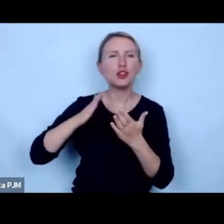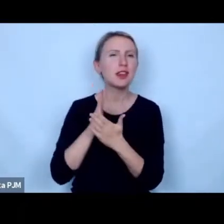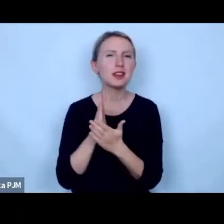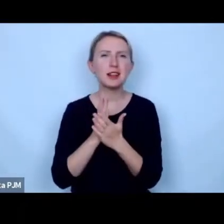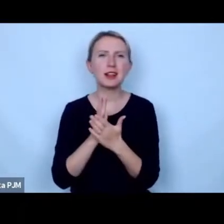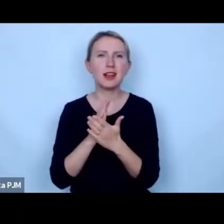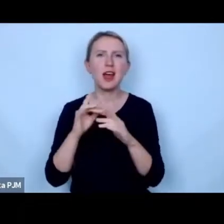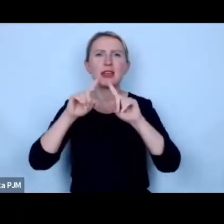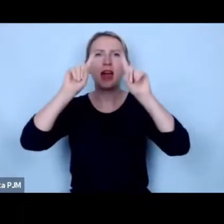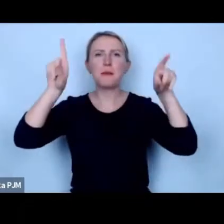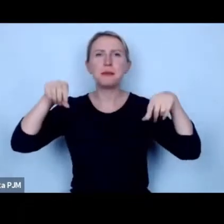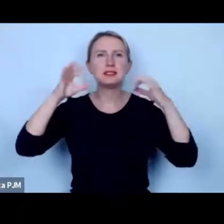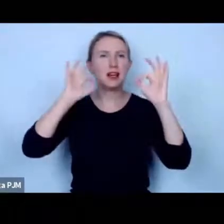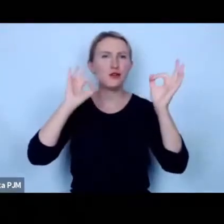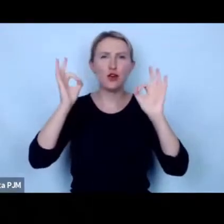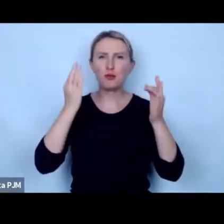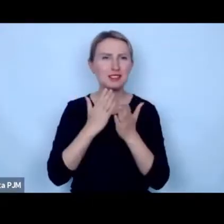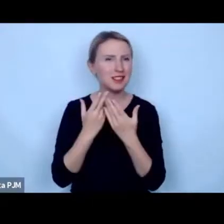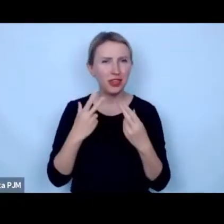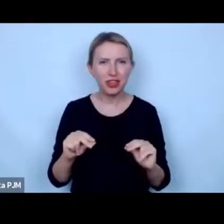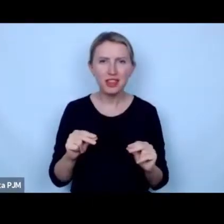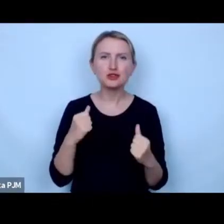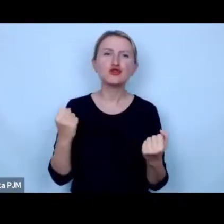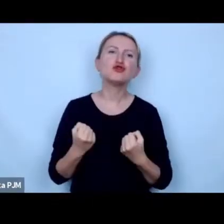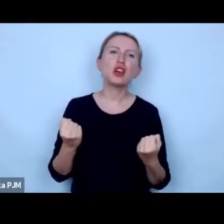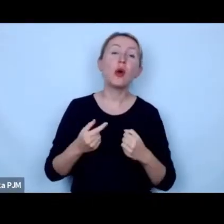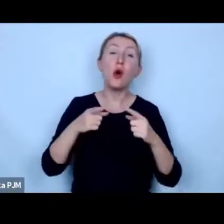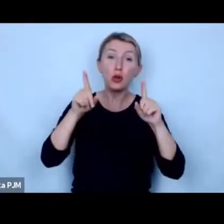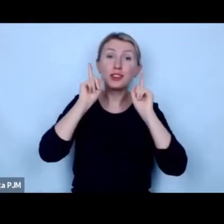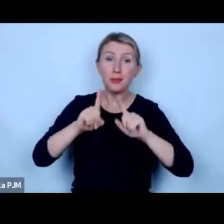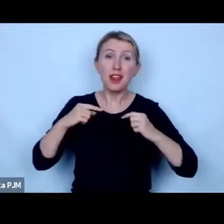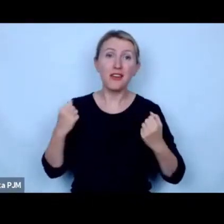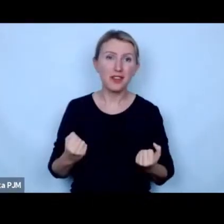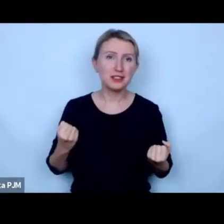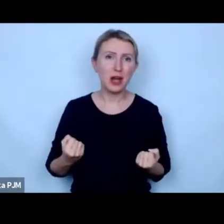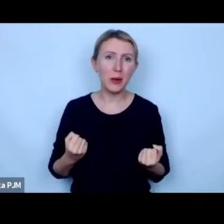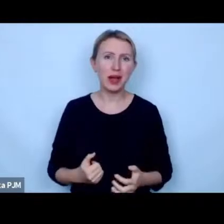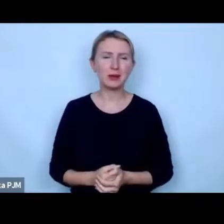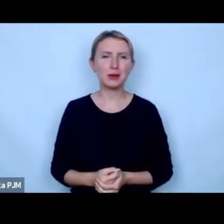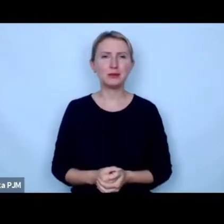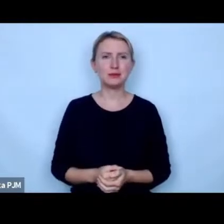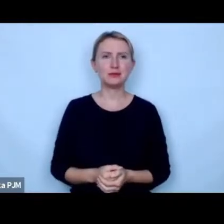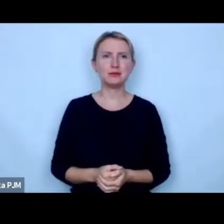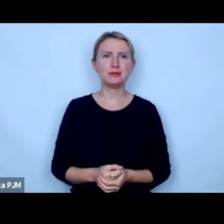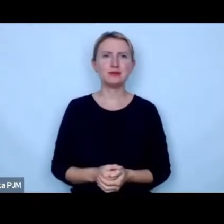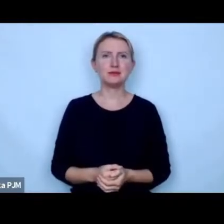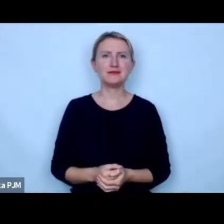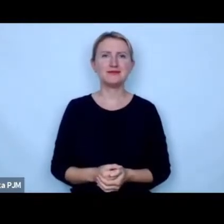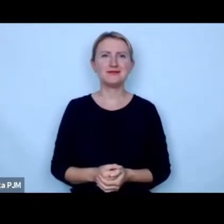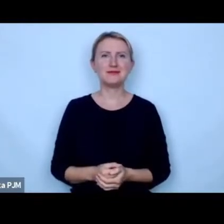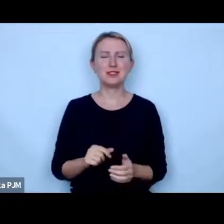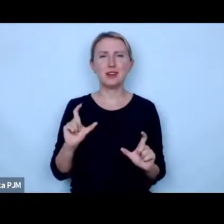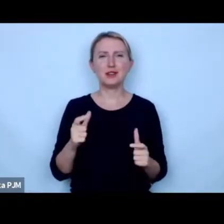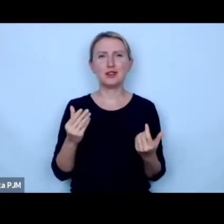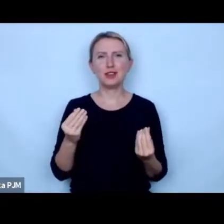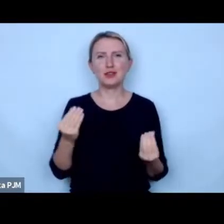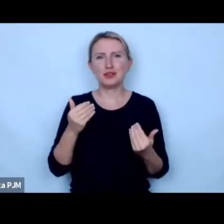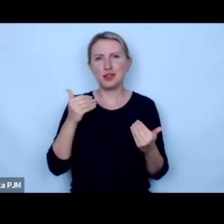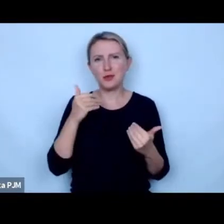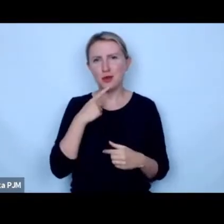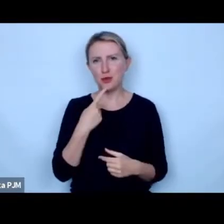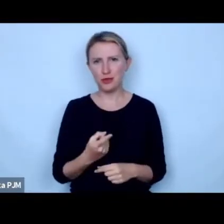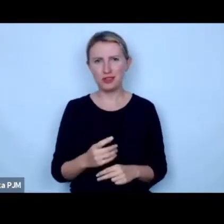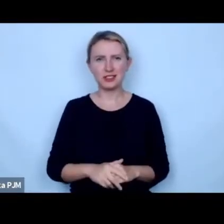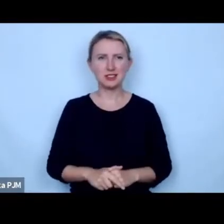wyłącznie tablice informacyjne że działają oni naprawdę działają co jeszcze mogę powiedzieć